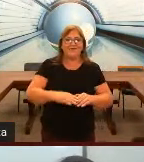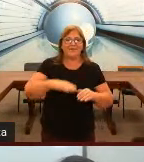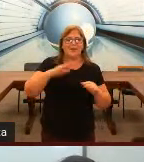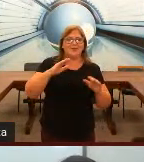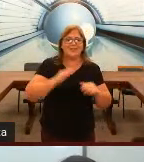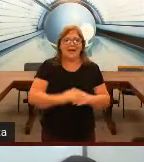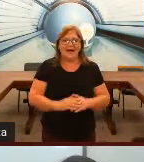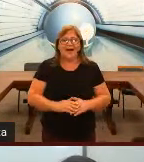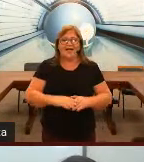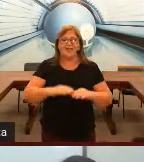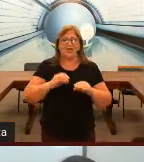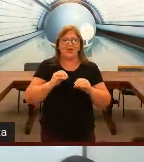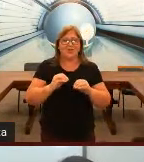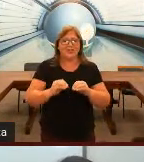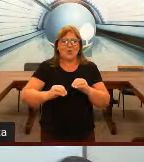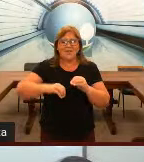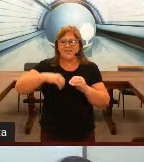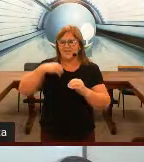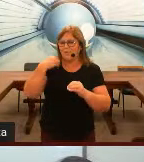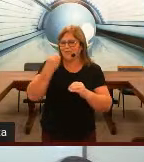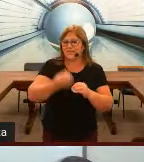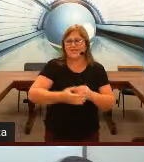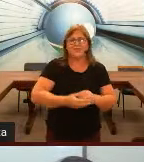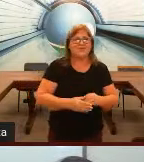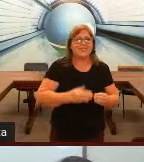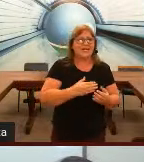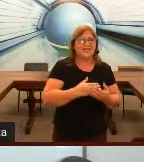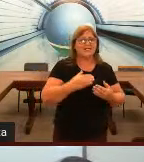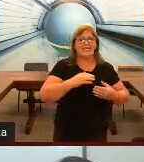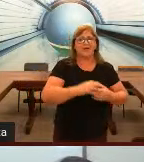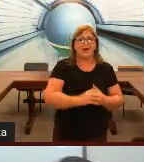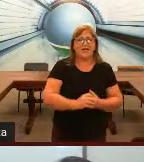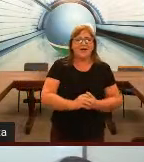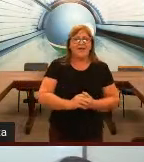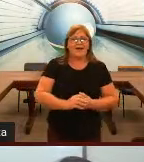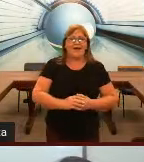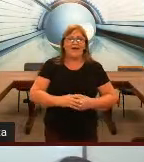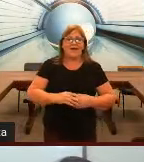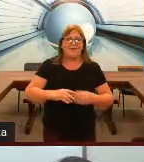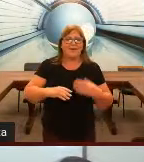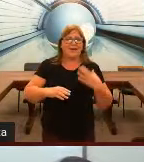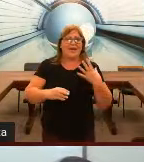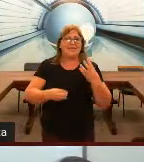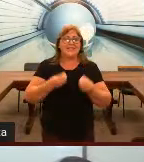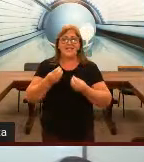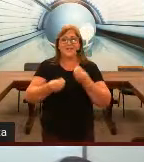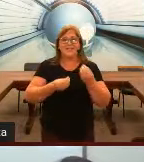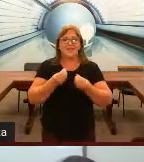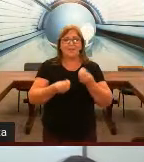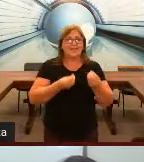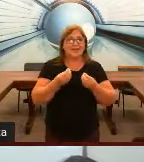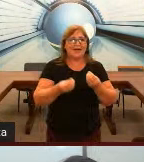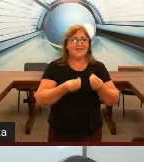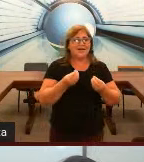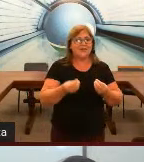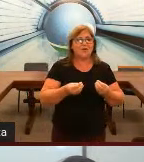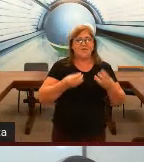você pode usar a datilologia quantas vezes eu preciso você que está iniciando agora é assim que você vai aprender essa língua com